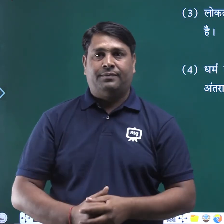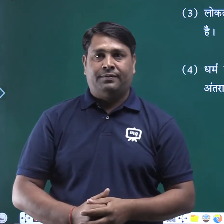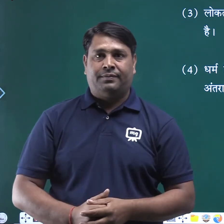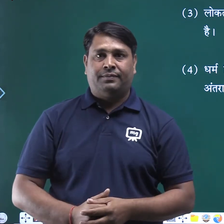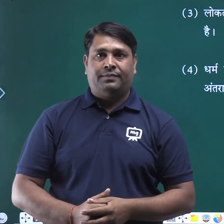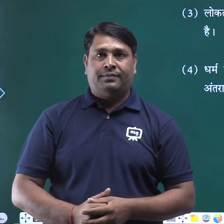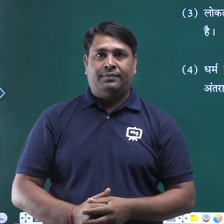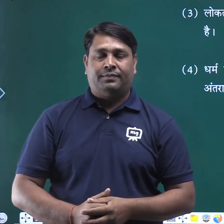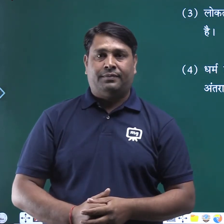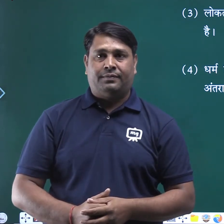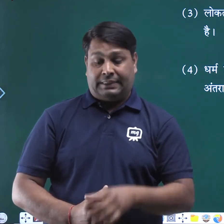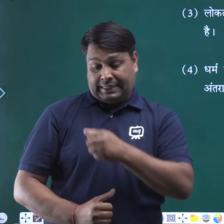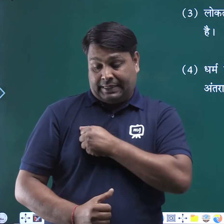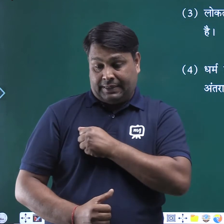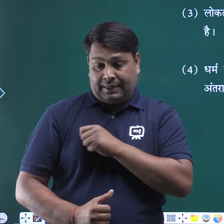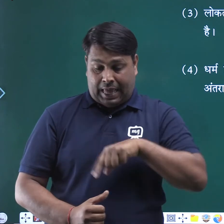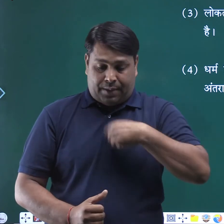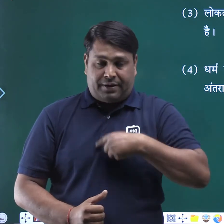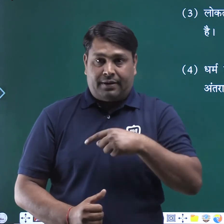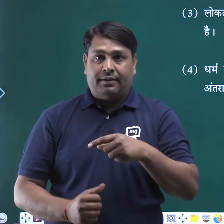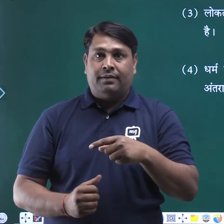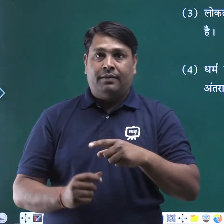हम अपना नेता